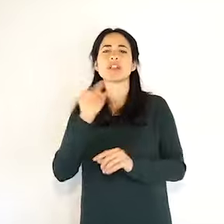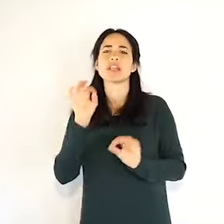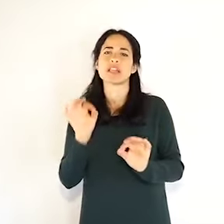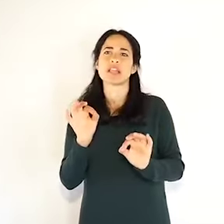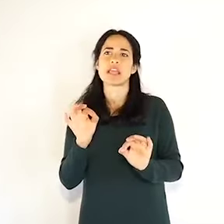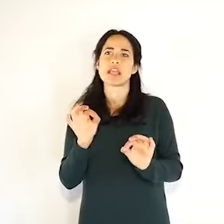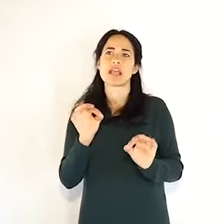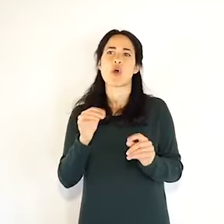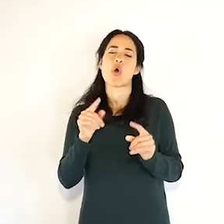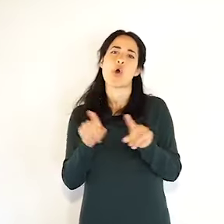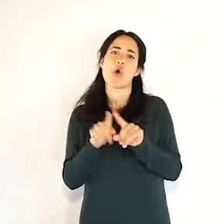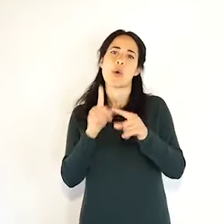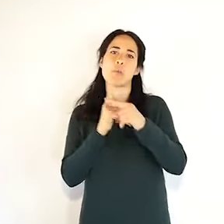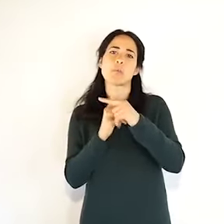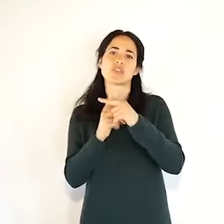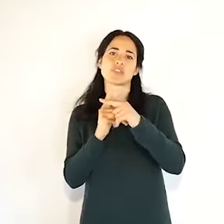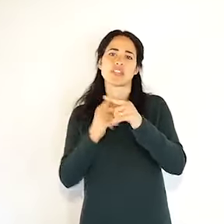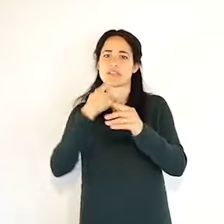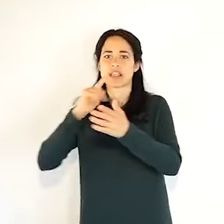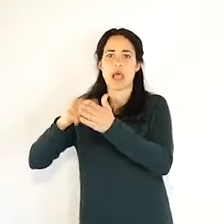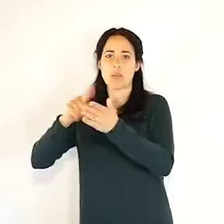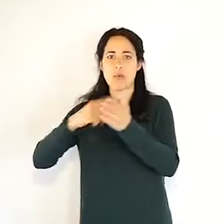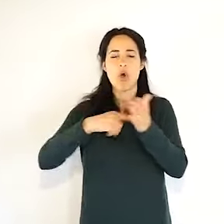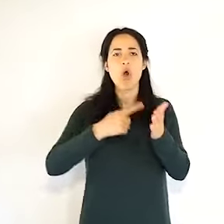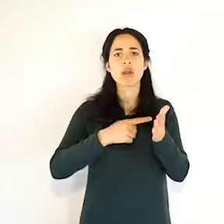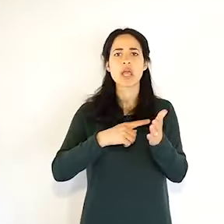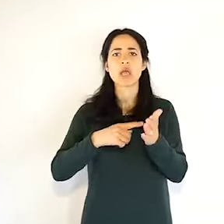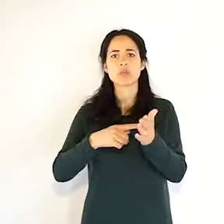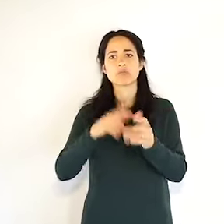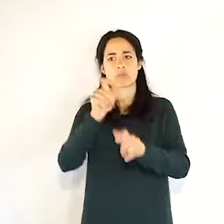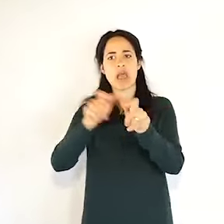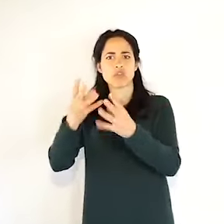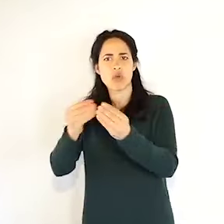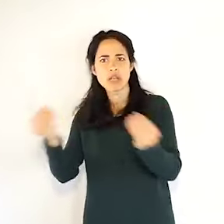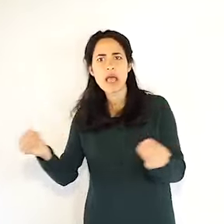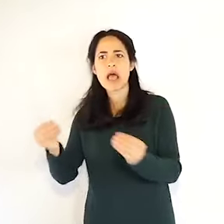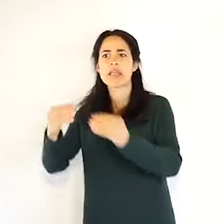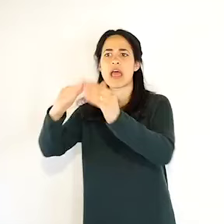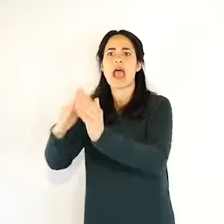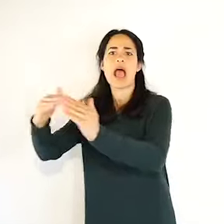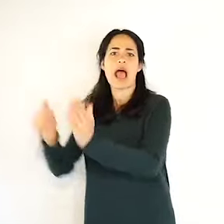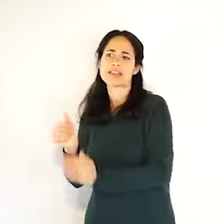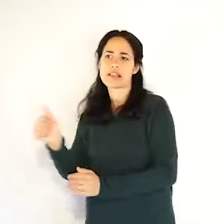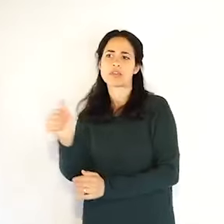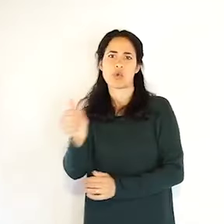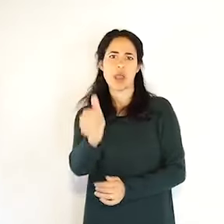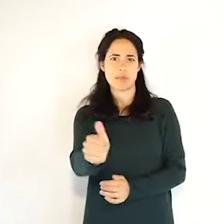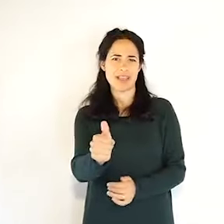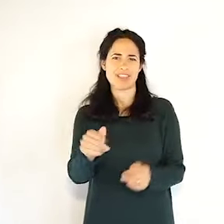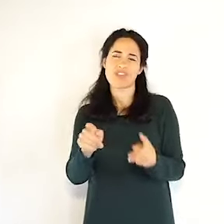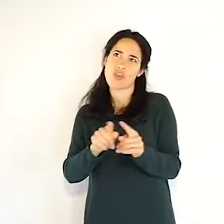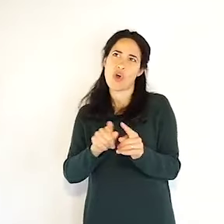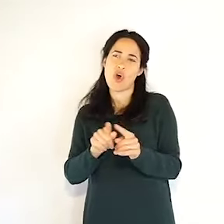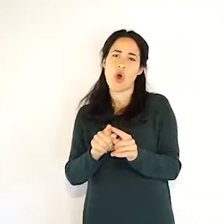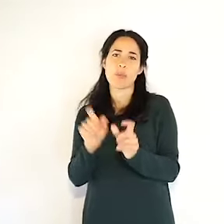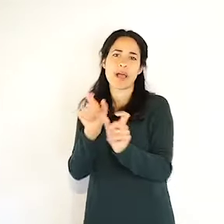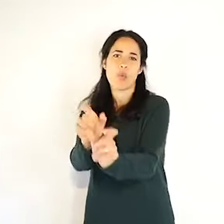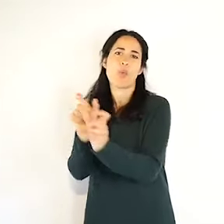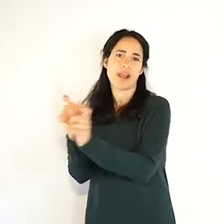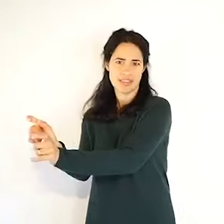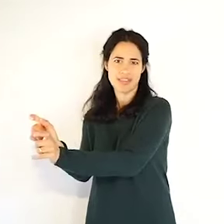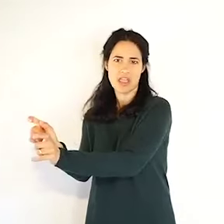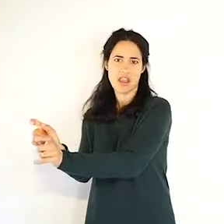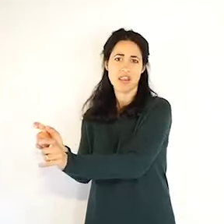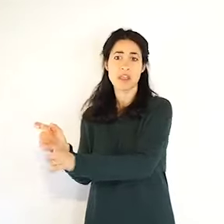507 quelli, ma ci sono diverse decine di operatori tra questi. Abbiamo